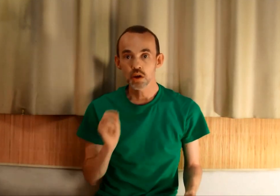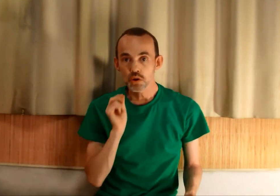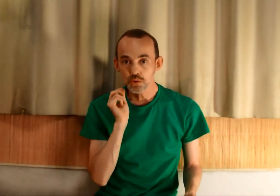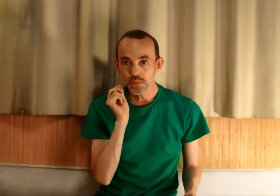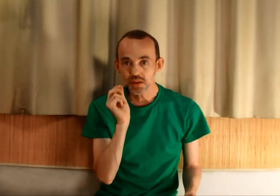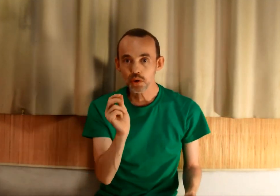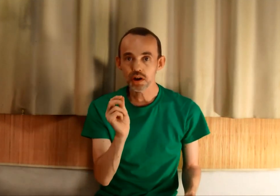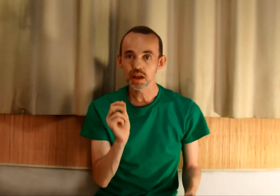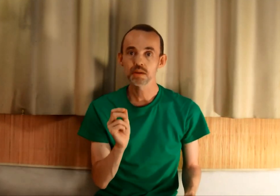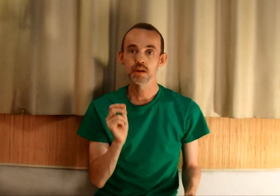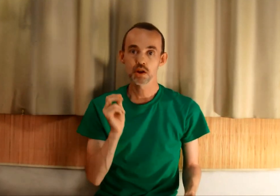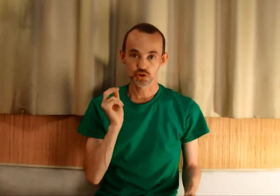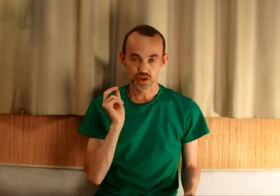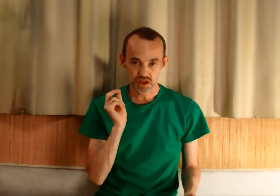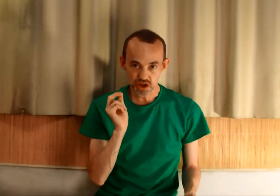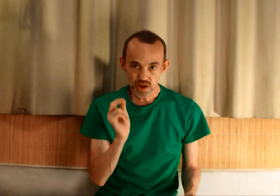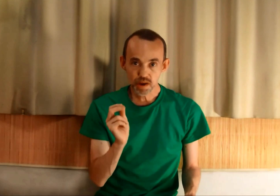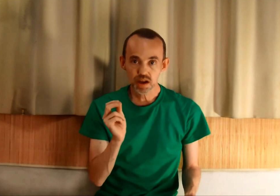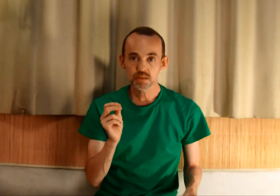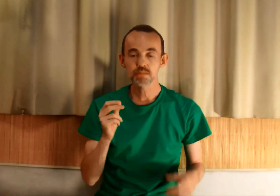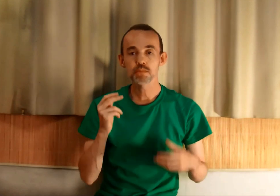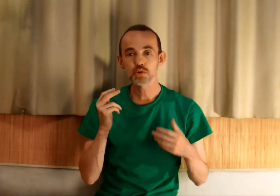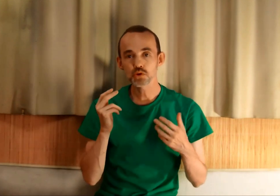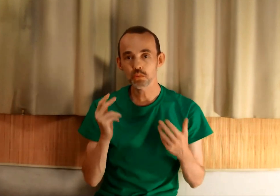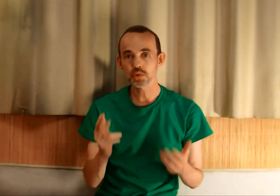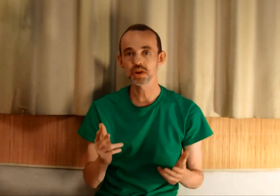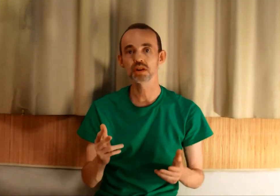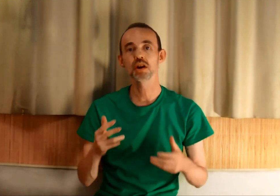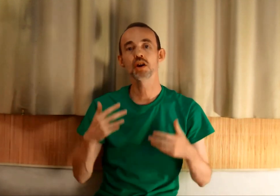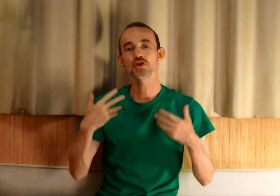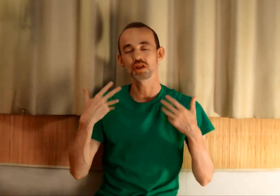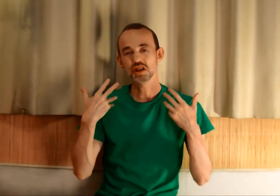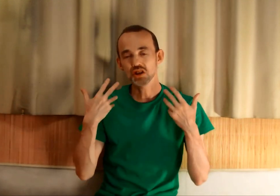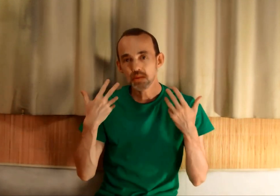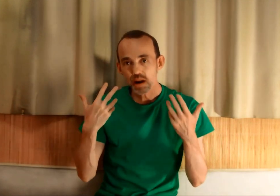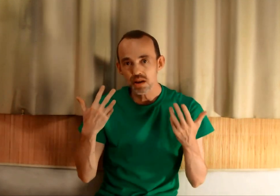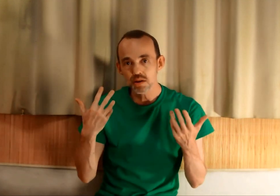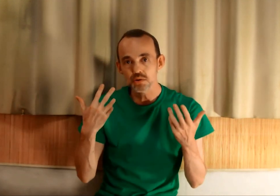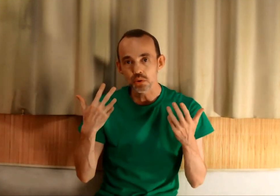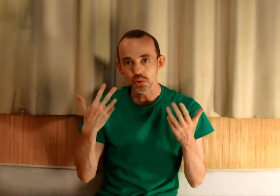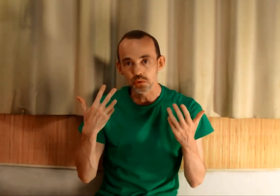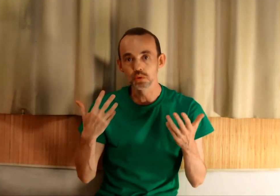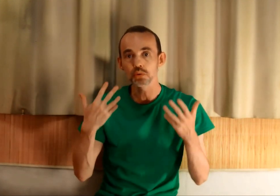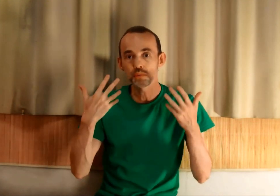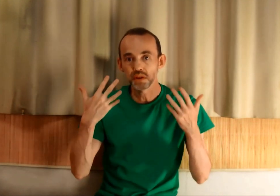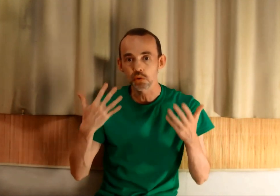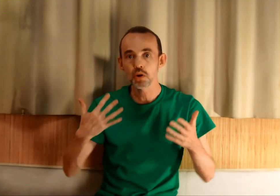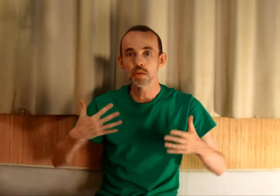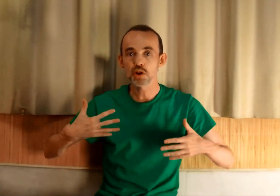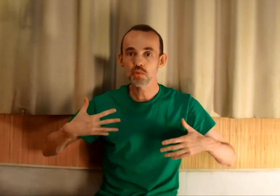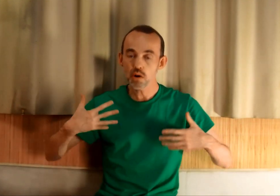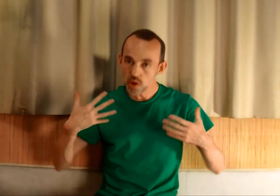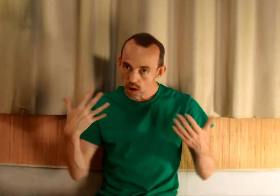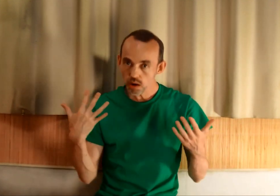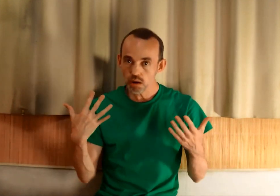Ce facteur clé, j'en ai déjà parlé sur mon site, j'en ai déjà parlé sur d'autres vidéos, et je vois encore